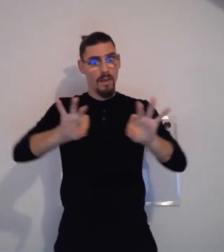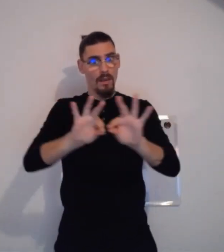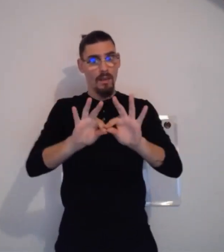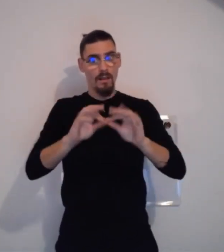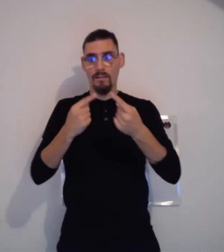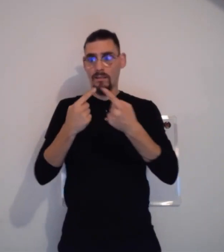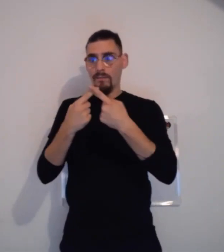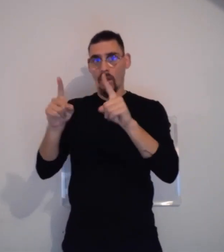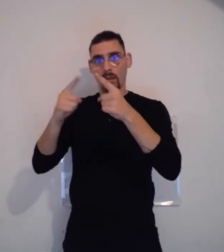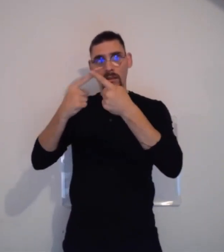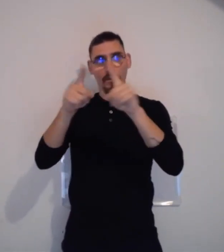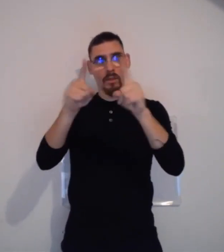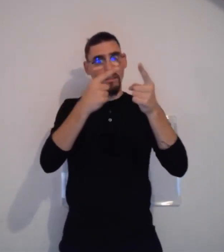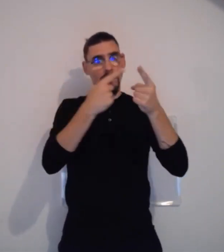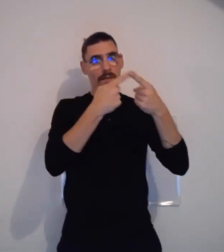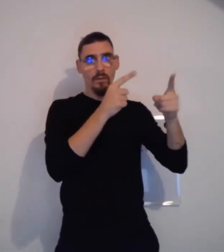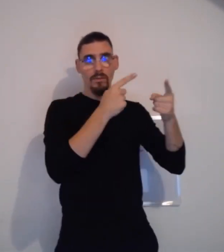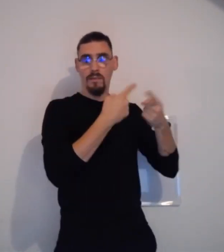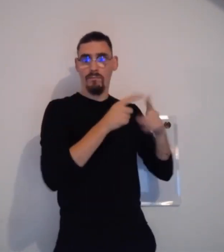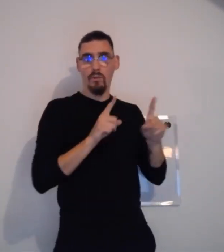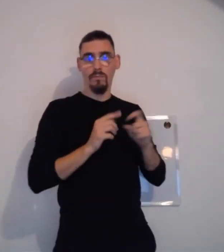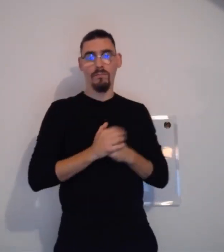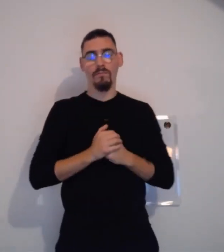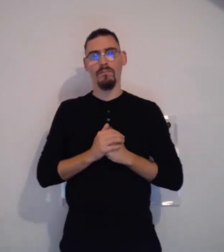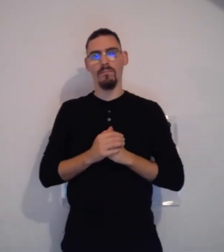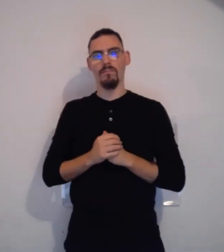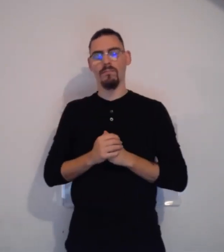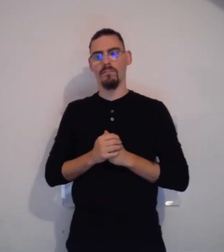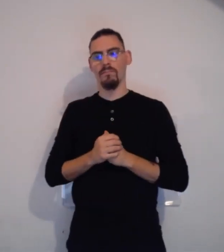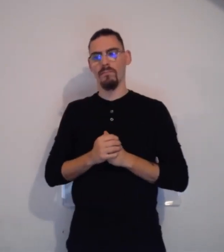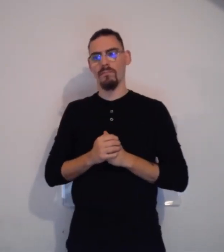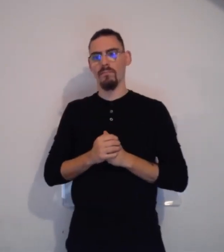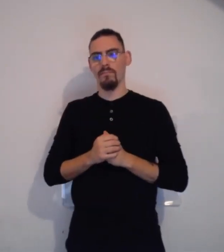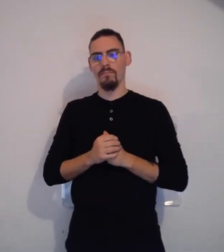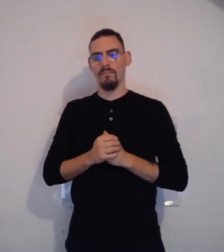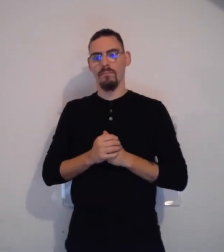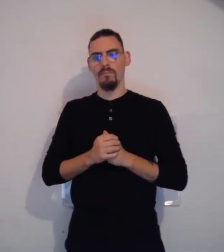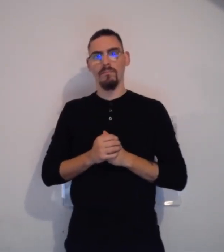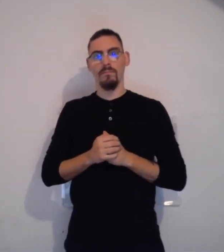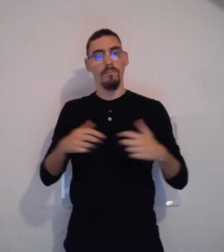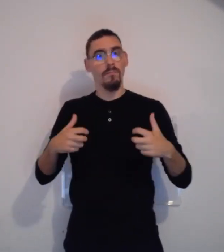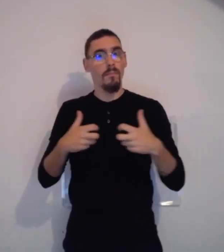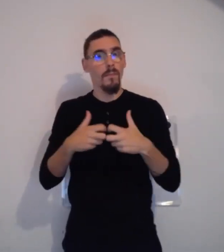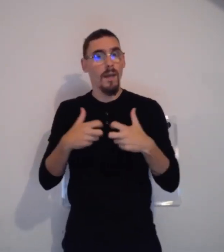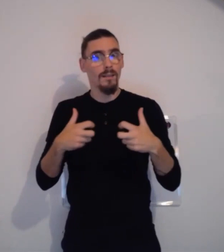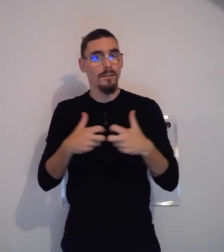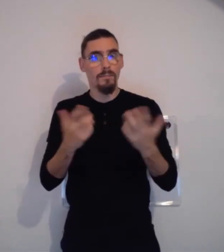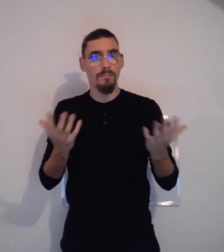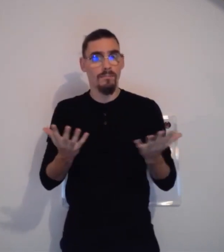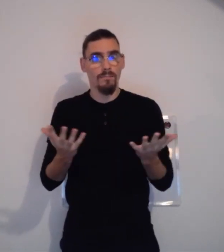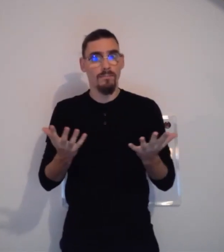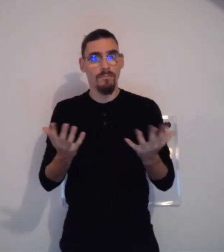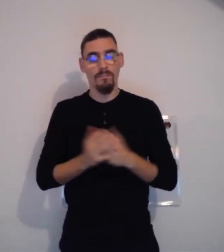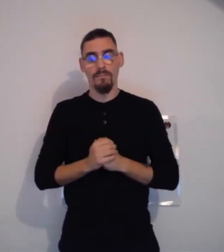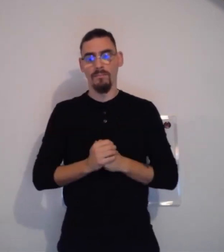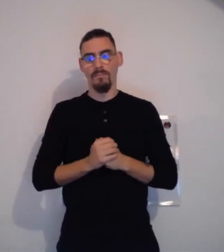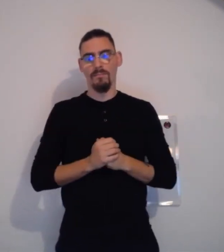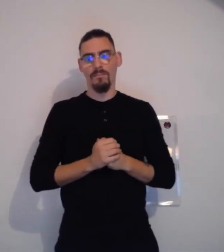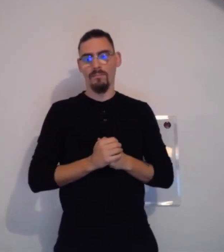Puisqu'en fait, dans chaque pays, chaque pays aura sa propre langue des signes. Par exemple,